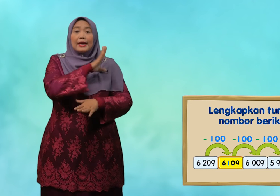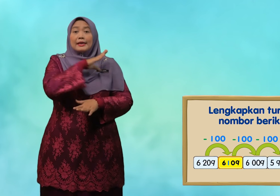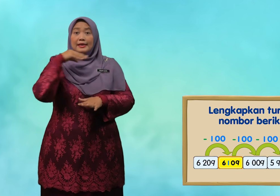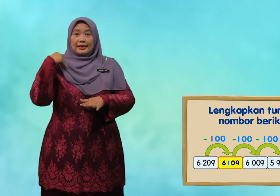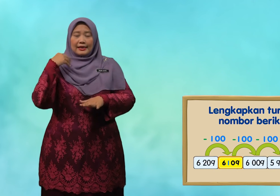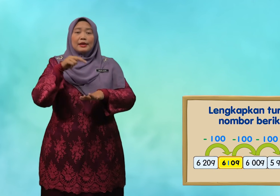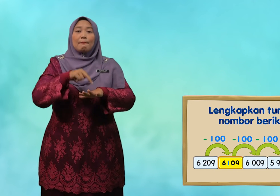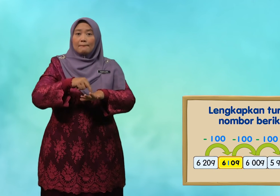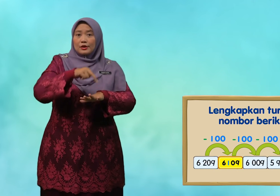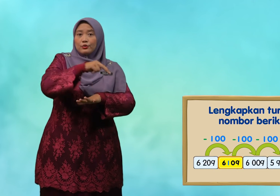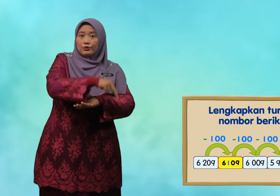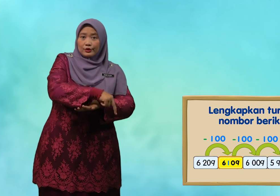dan menurun